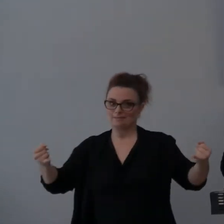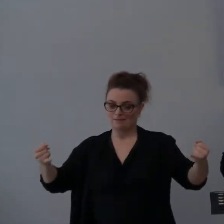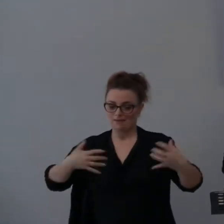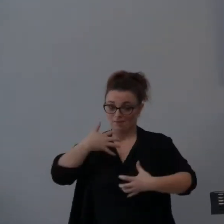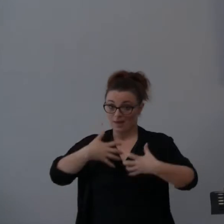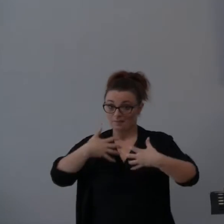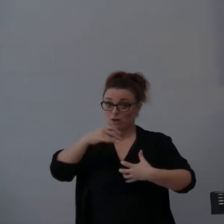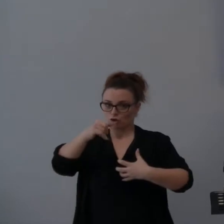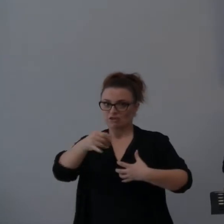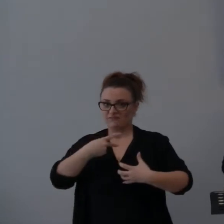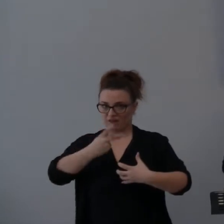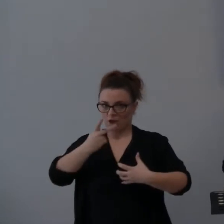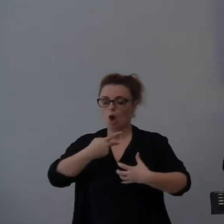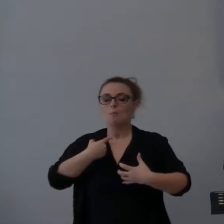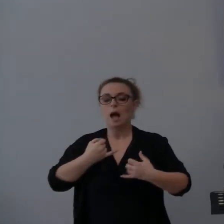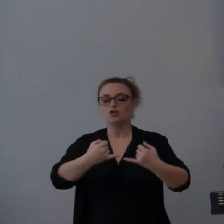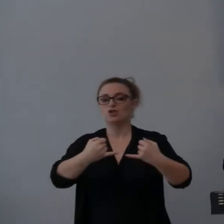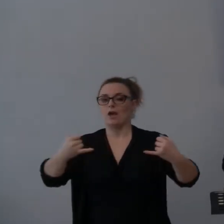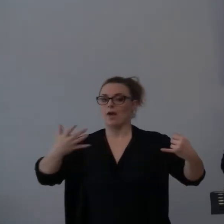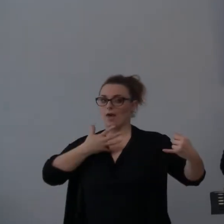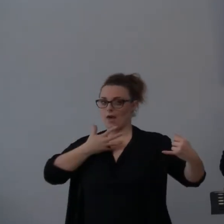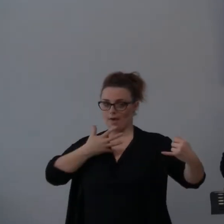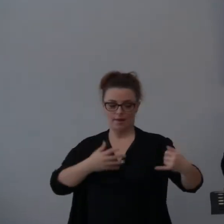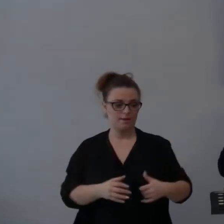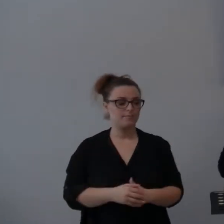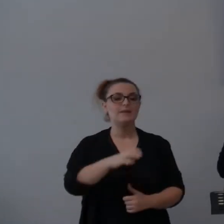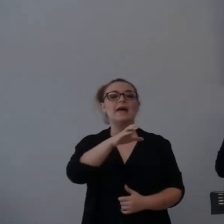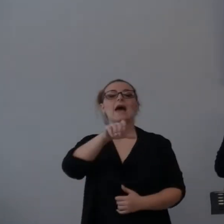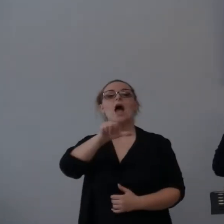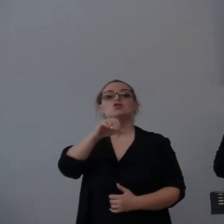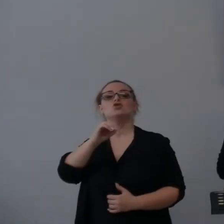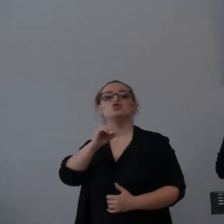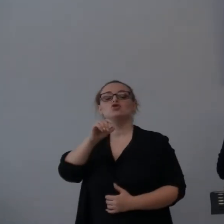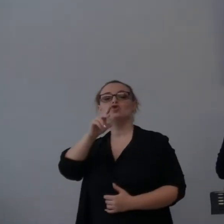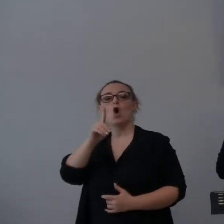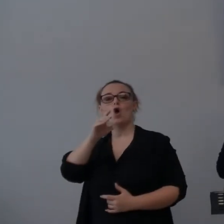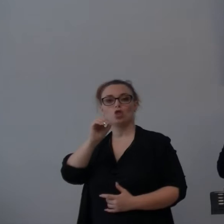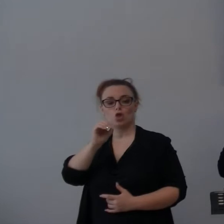e misericordia. Andiamo a dire i sudoventi. Che cosa ci ricorda i sudoventi?